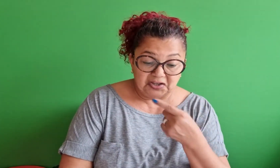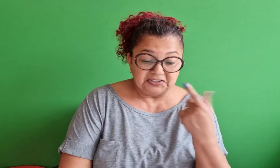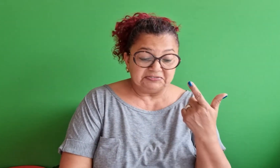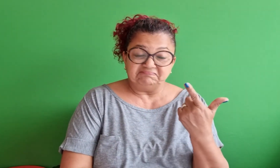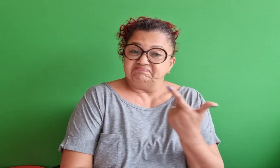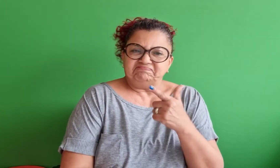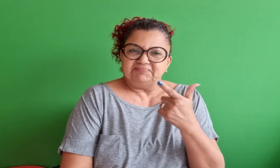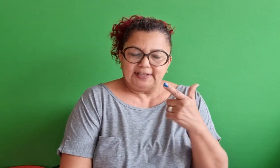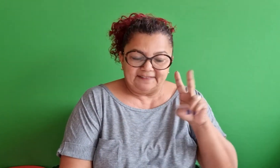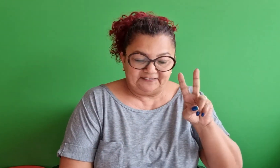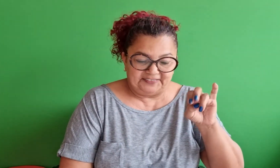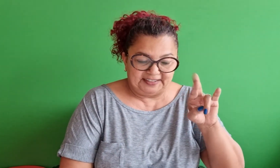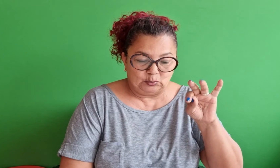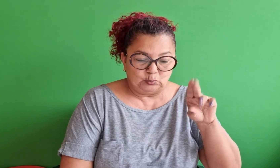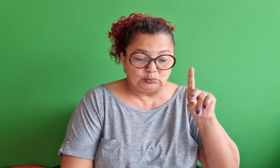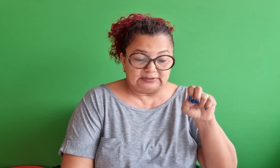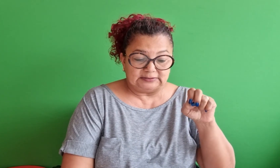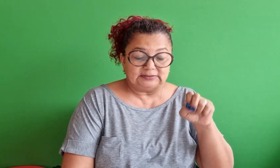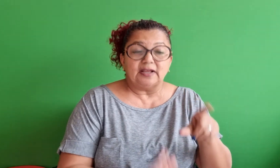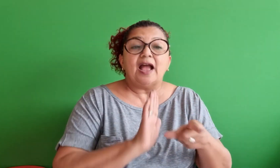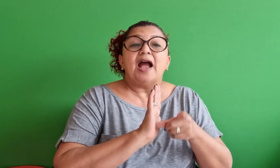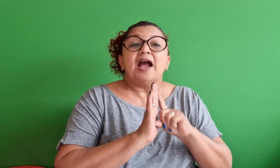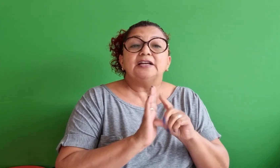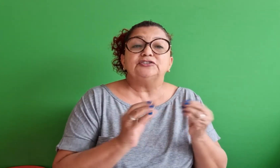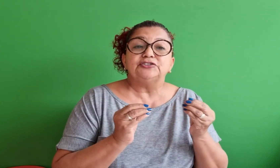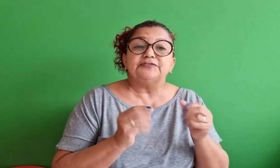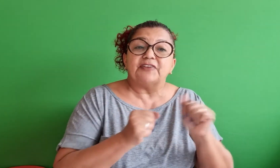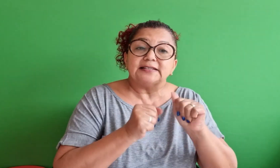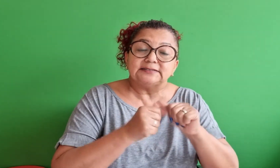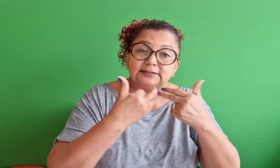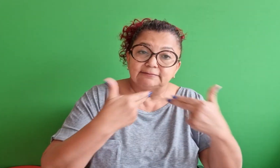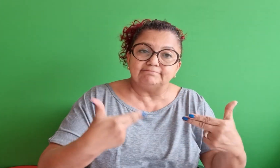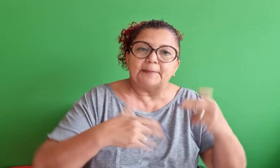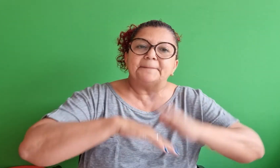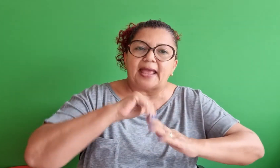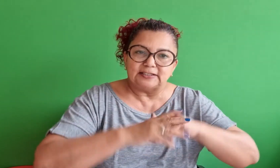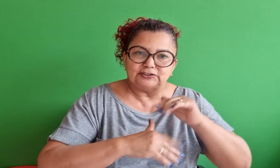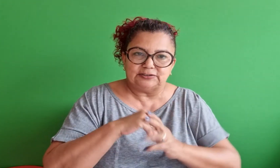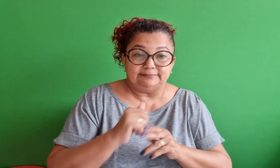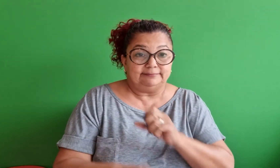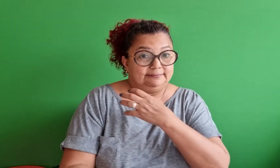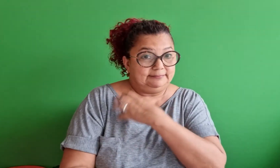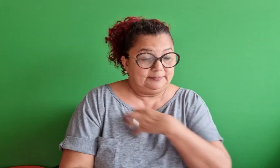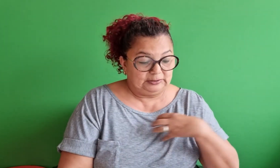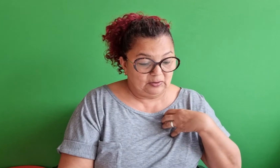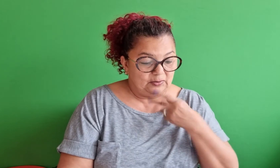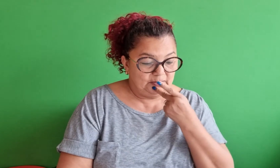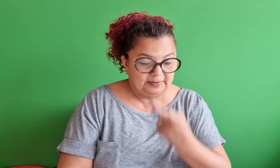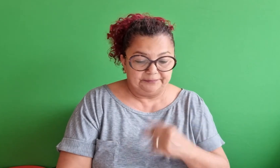nós não possuímos virtudes antes de fazer algumas coisas como